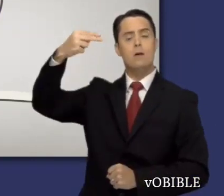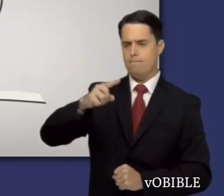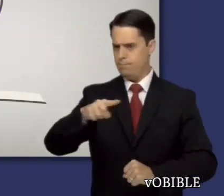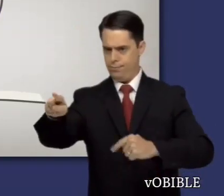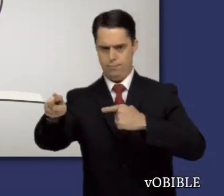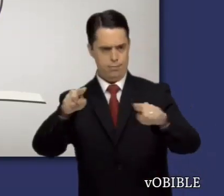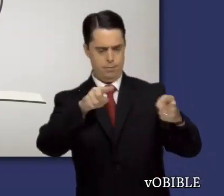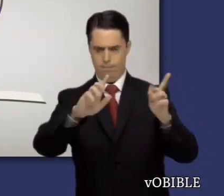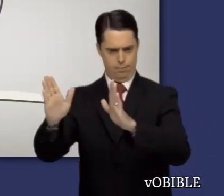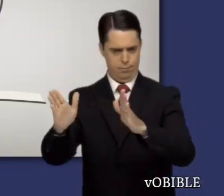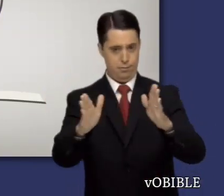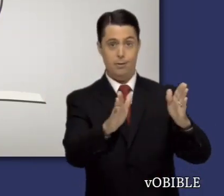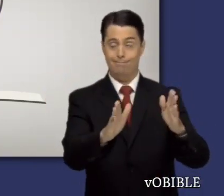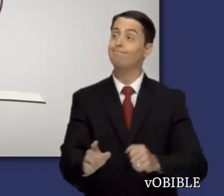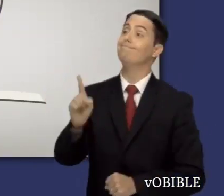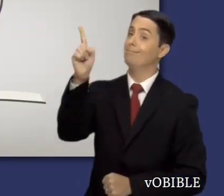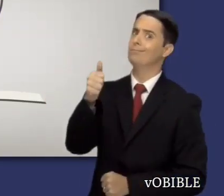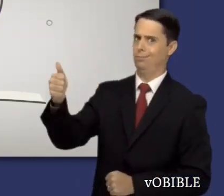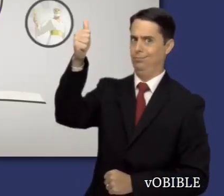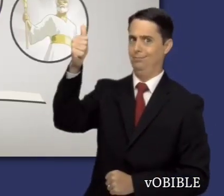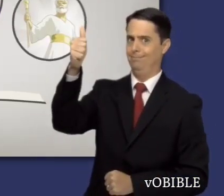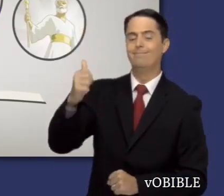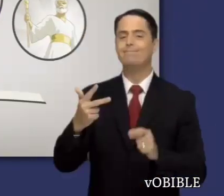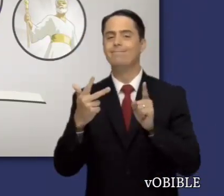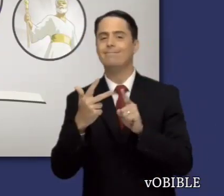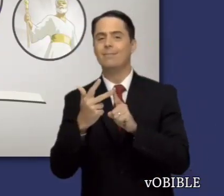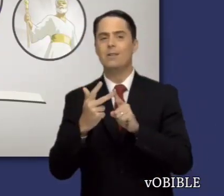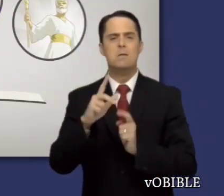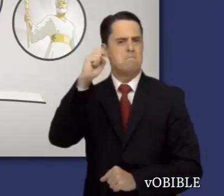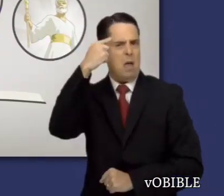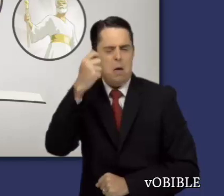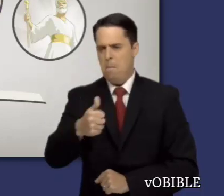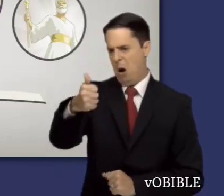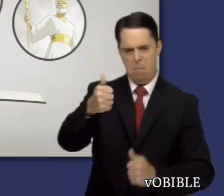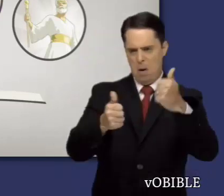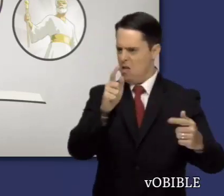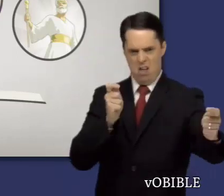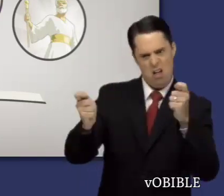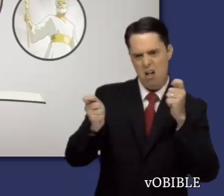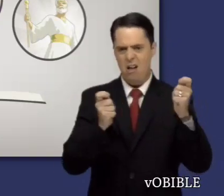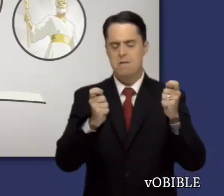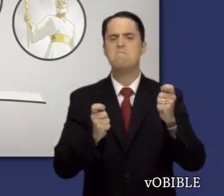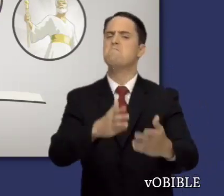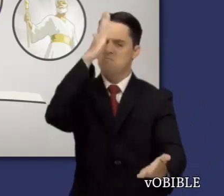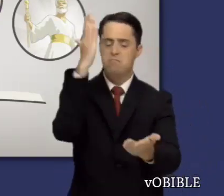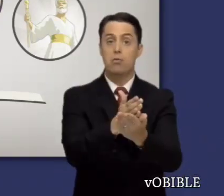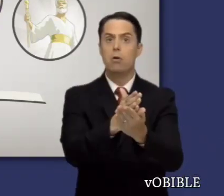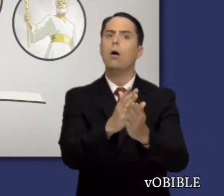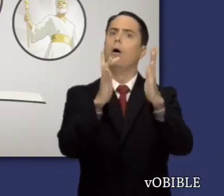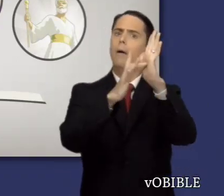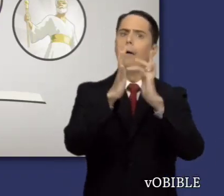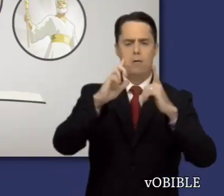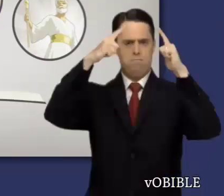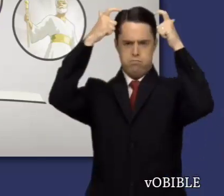controla a reyes y reinos de acuerdo con su propósito. Y en cómo le da a su hijo un reino eterno que reemplazará a